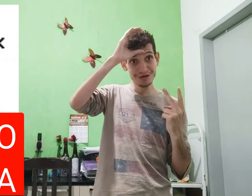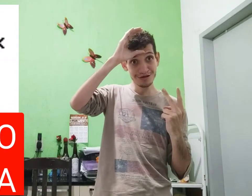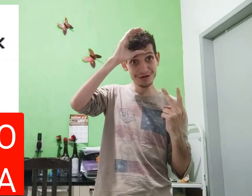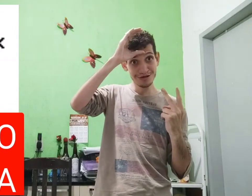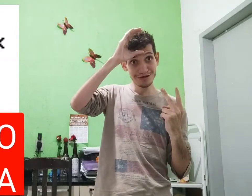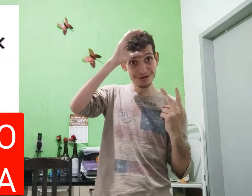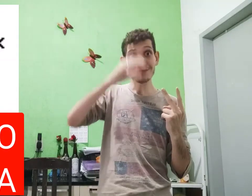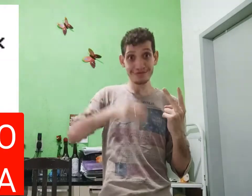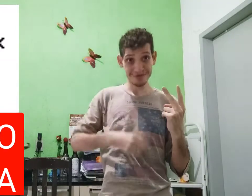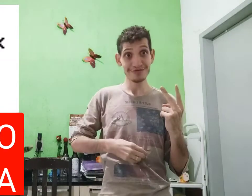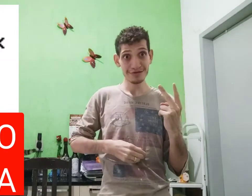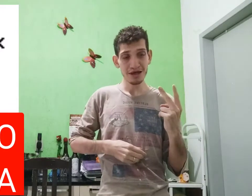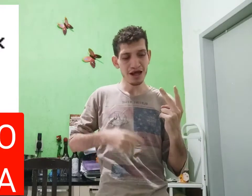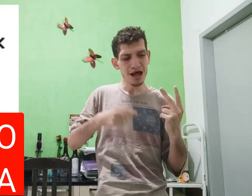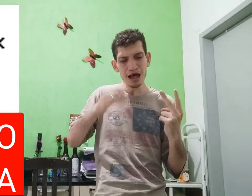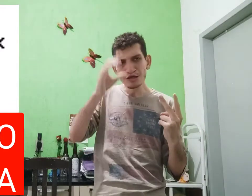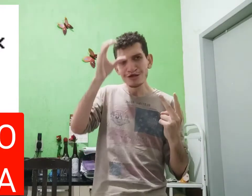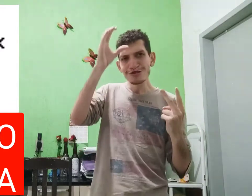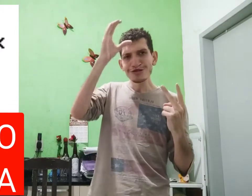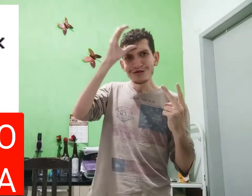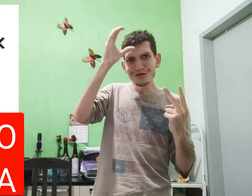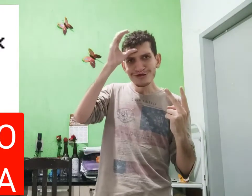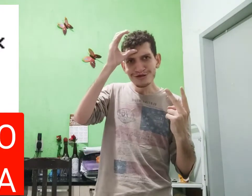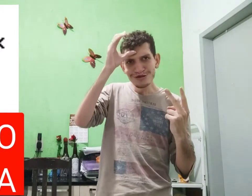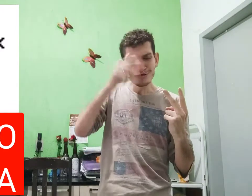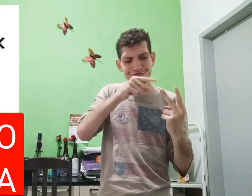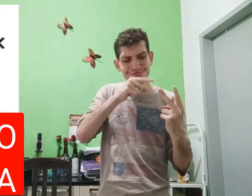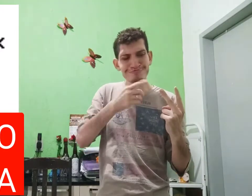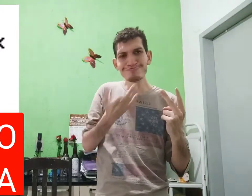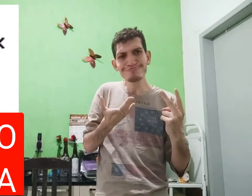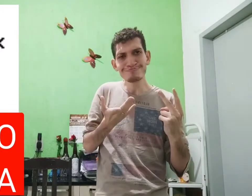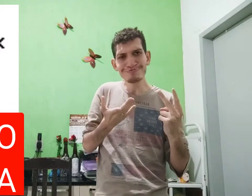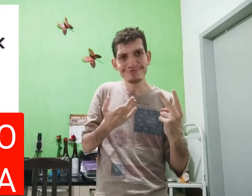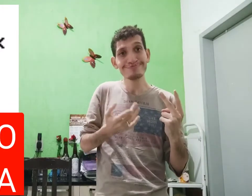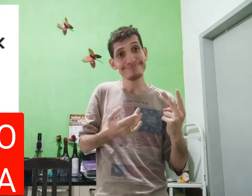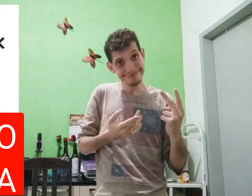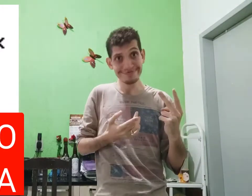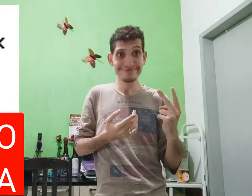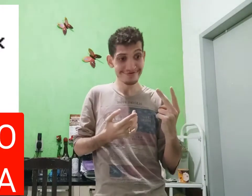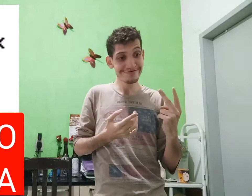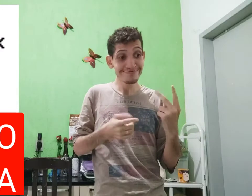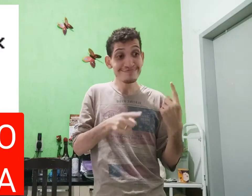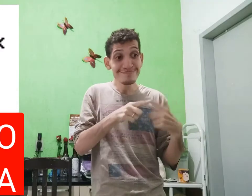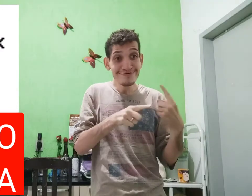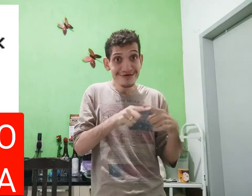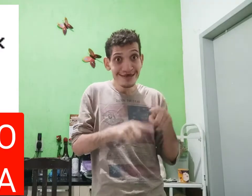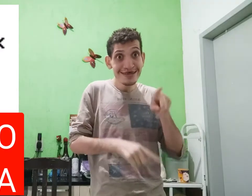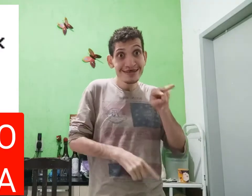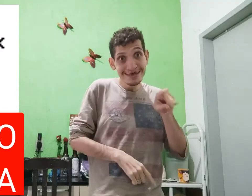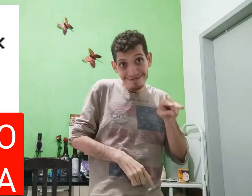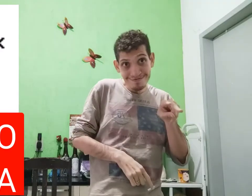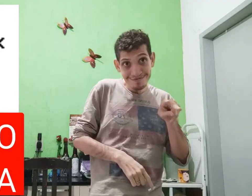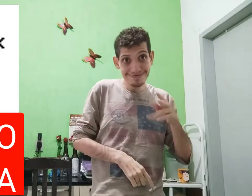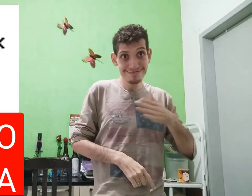minha pia, sim, ia, ela, sim, porque,